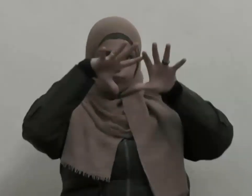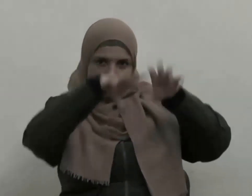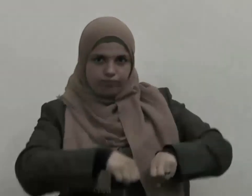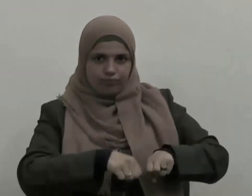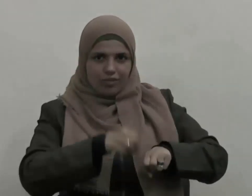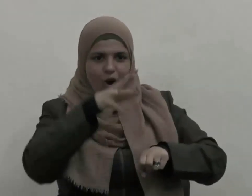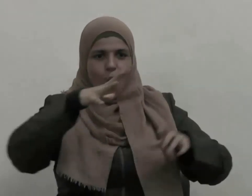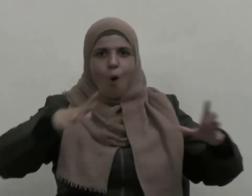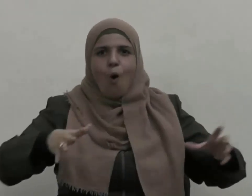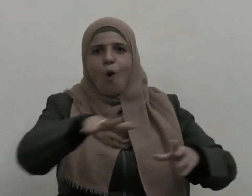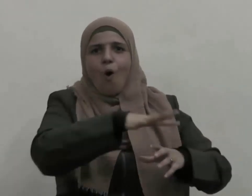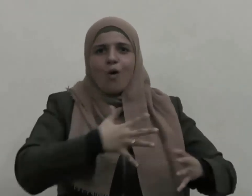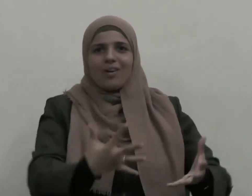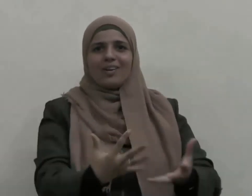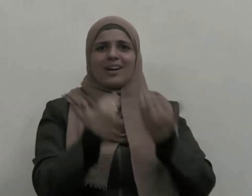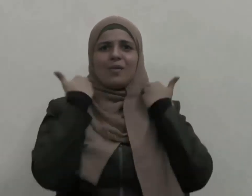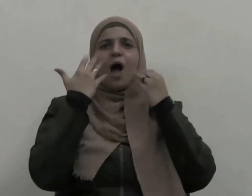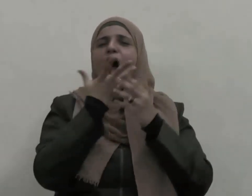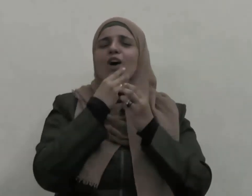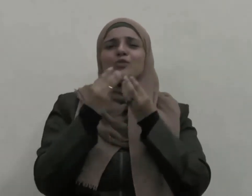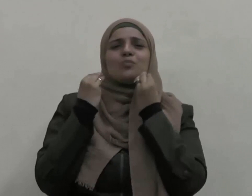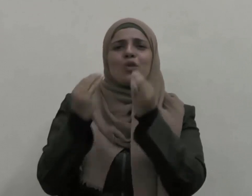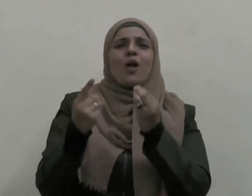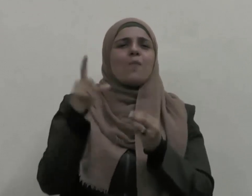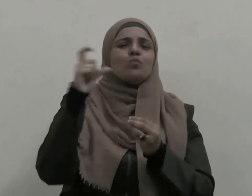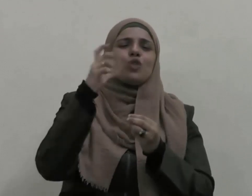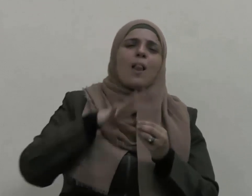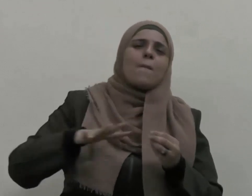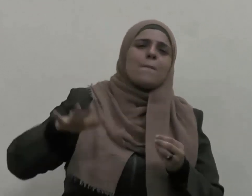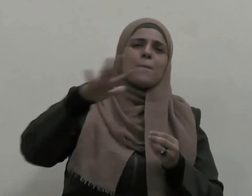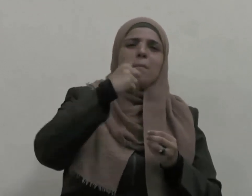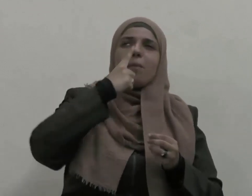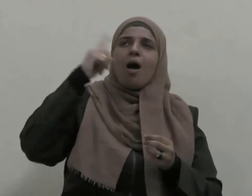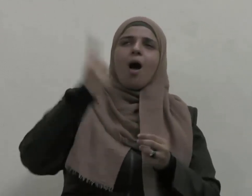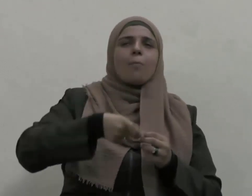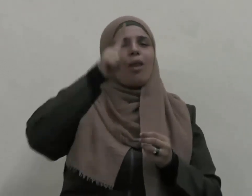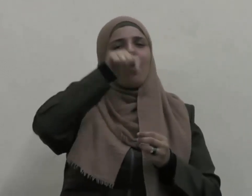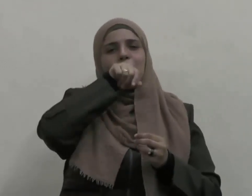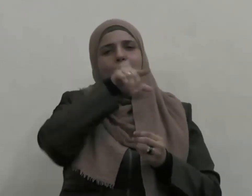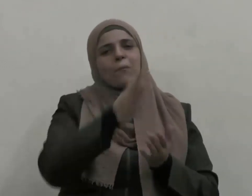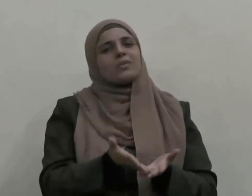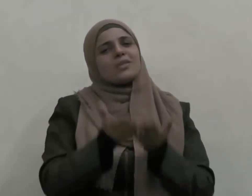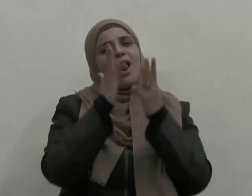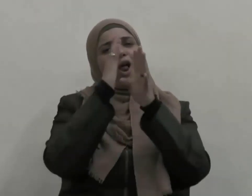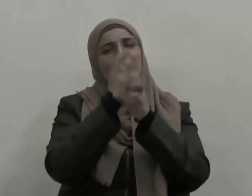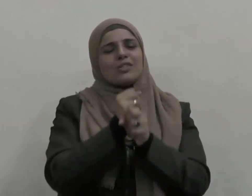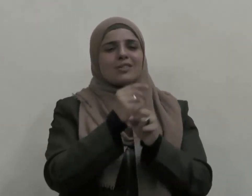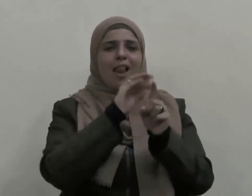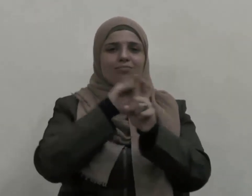عنه استجابة لأمر رسول الله صلى الله عليه وسلم فاشتراها